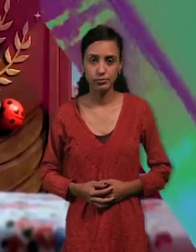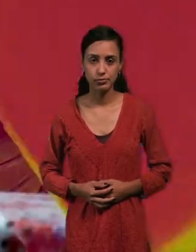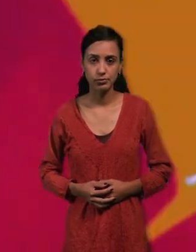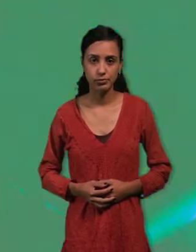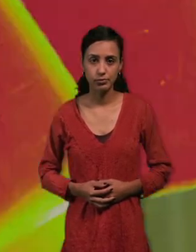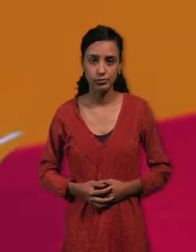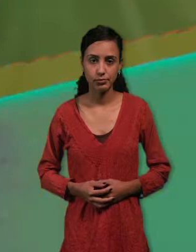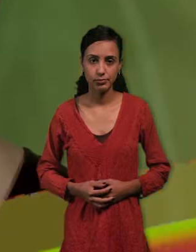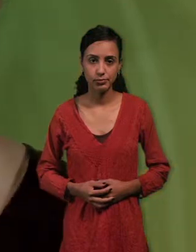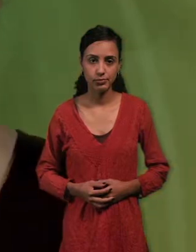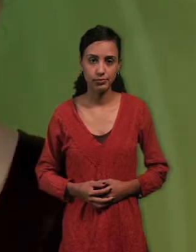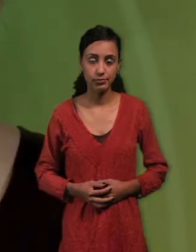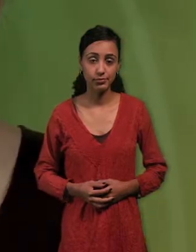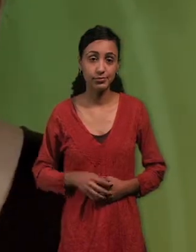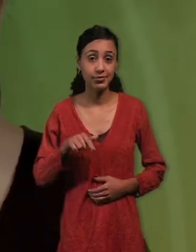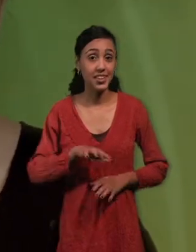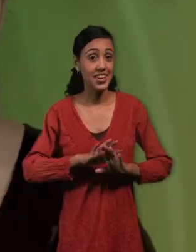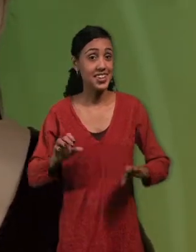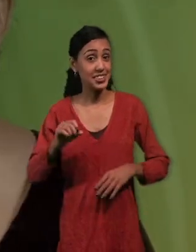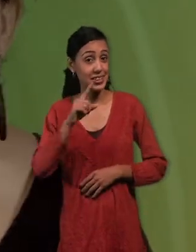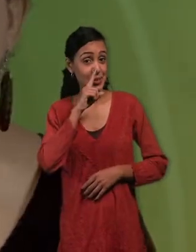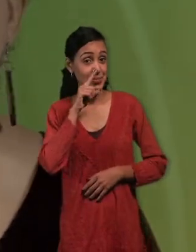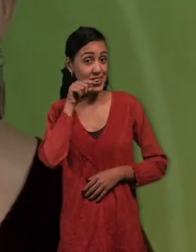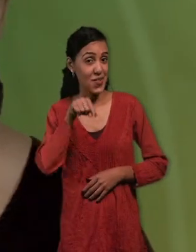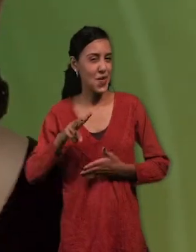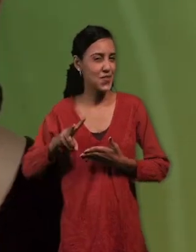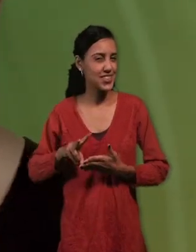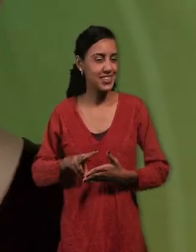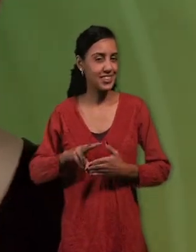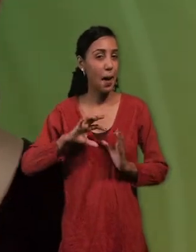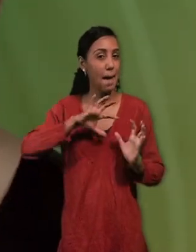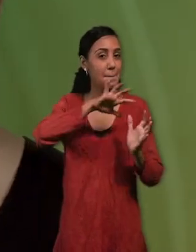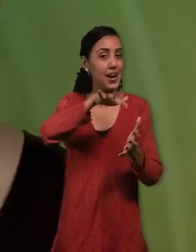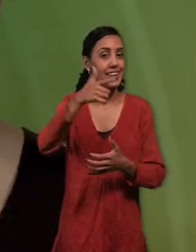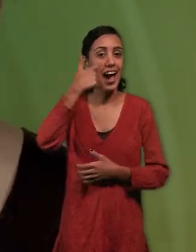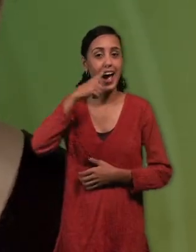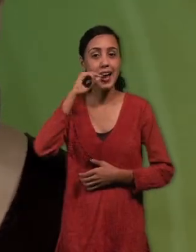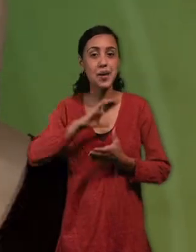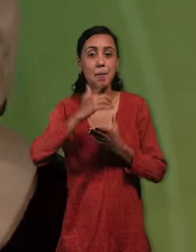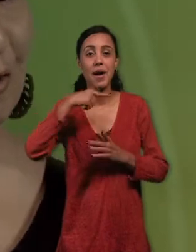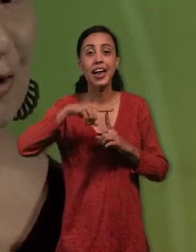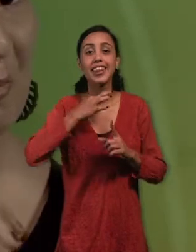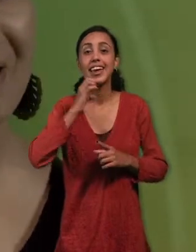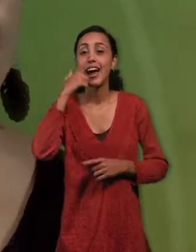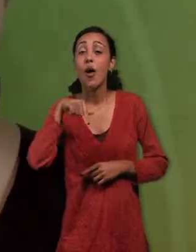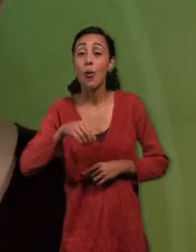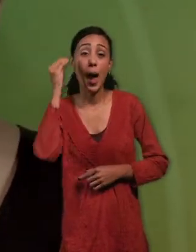Y aquí termina esta visita a Animateca. Hoy hemos aprendido todos los pasos que hay que